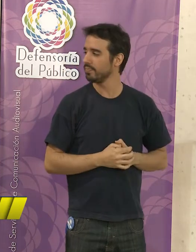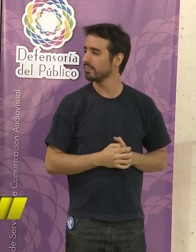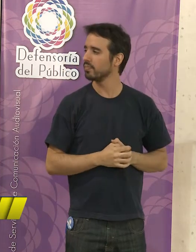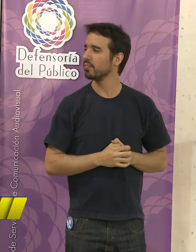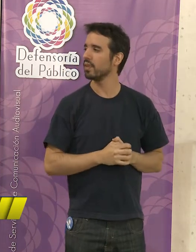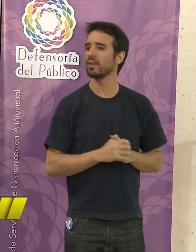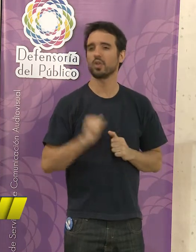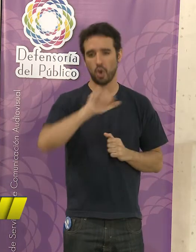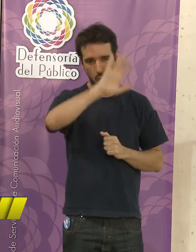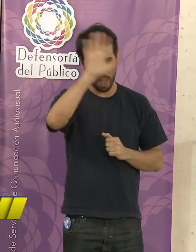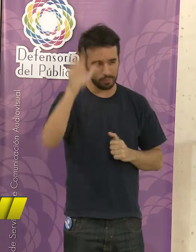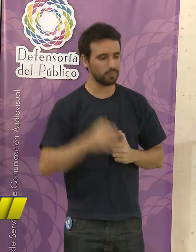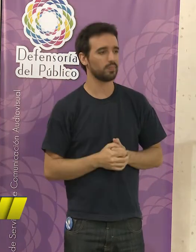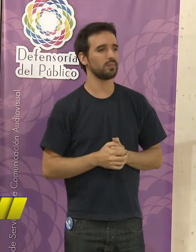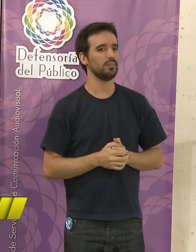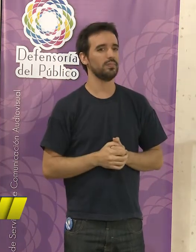Hola.